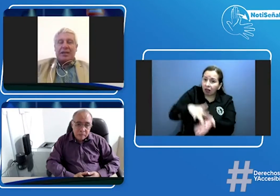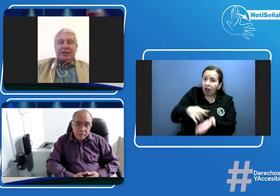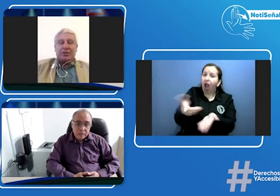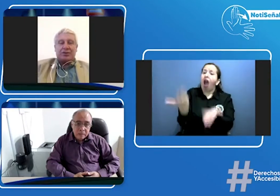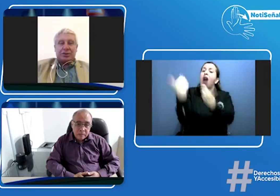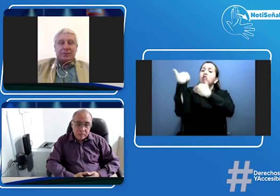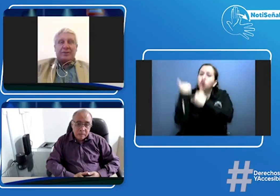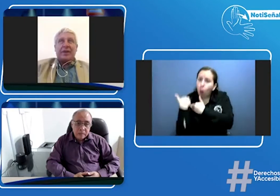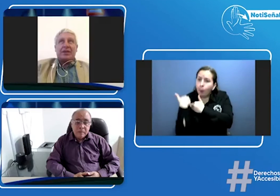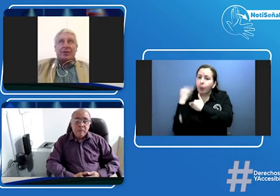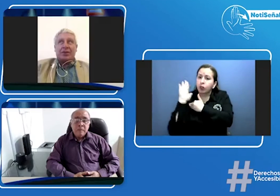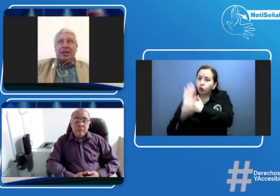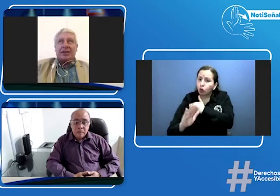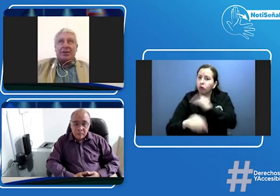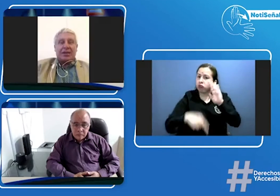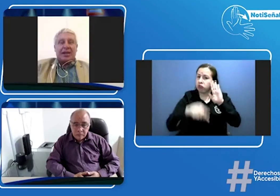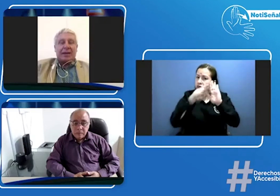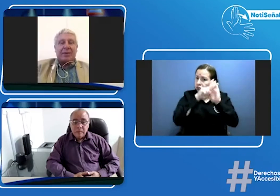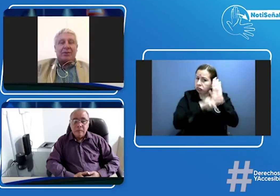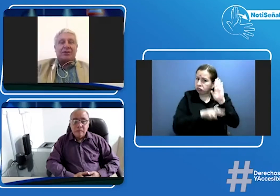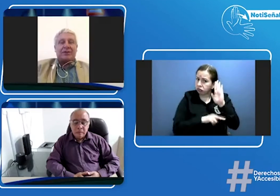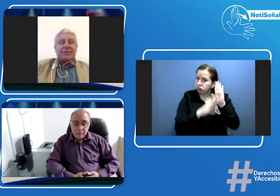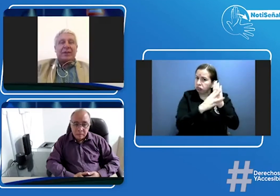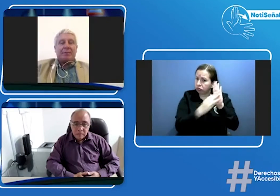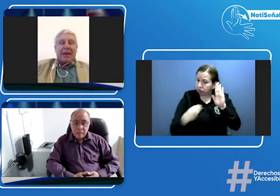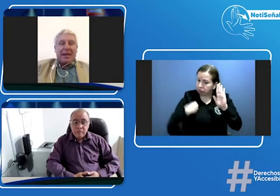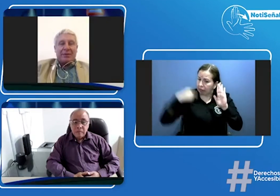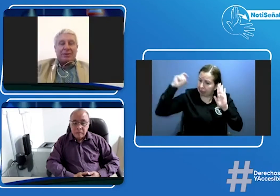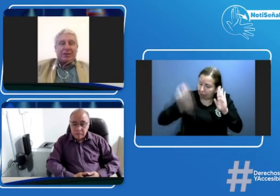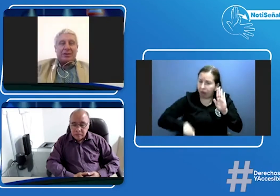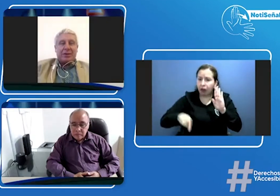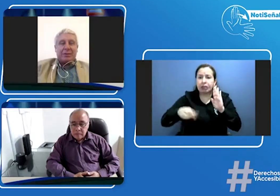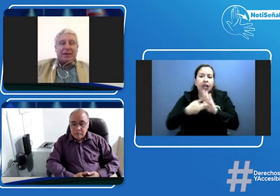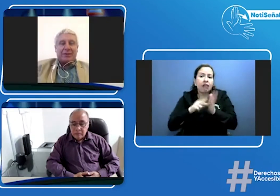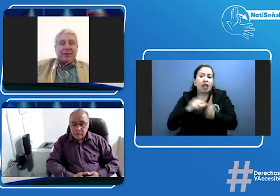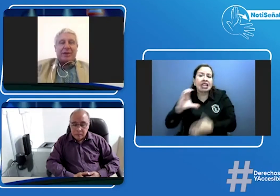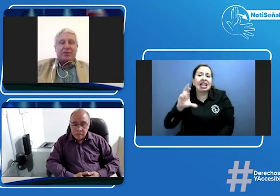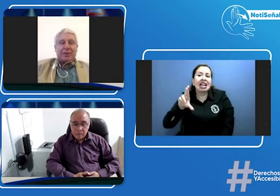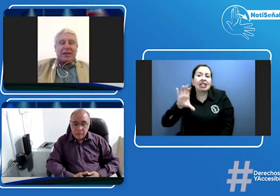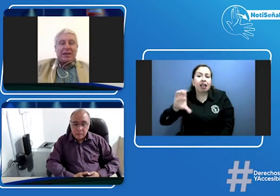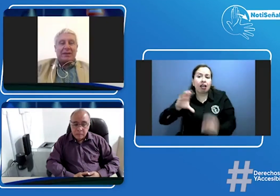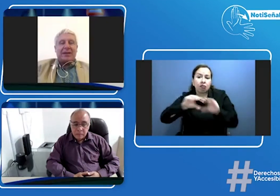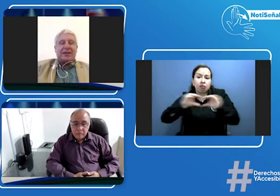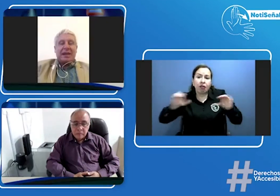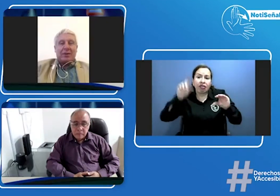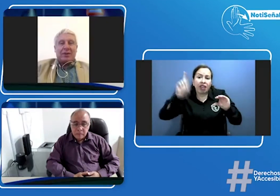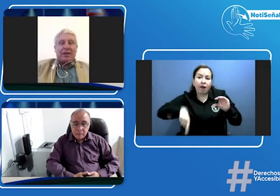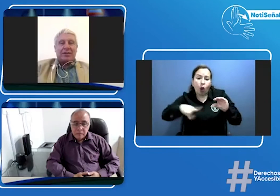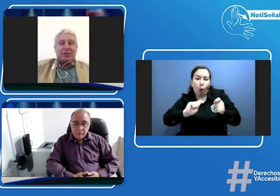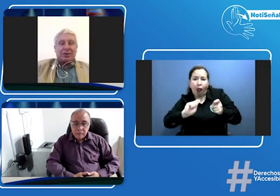la resolución yo creo que ellos tienen que cambiar unos parámetros dentro de la plataforma que ellos manejan de acuerdo a la resolución